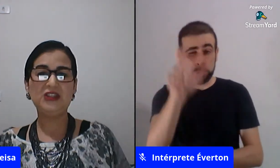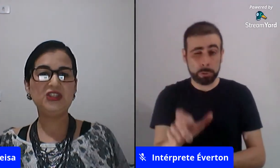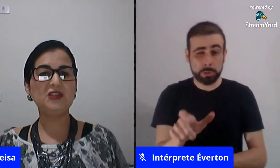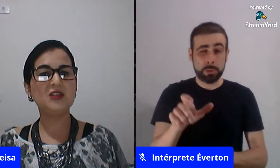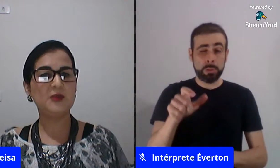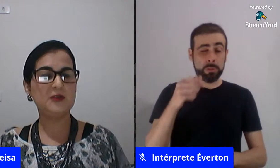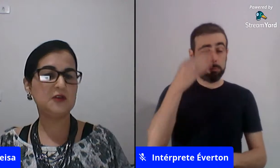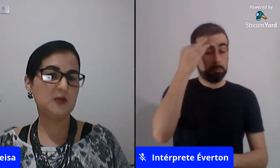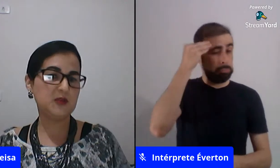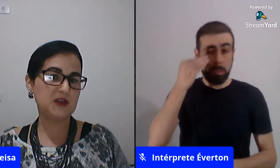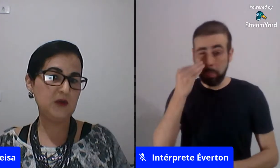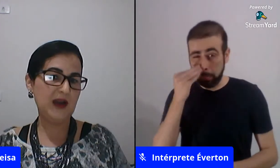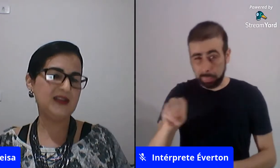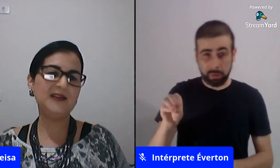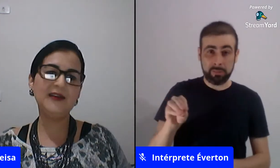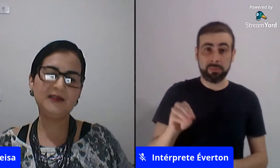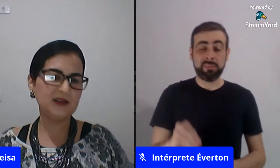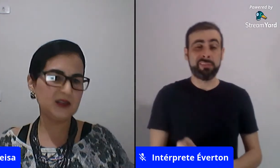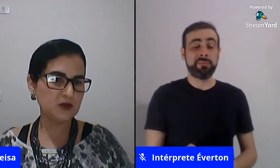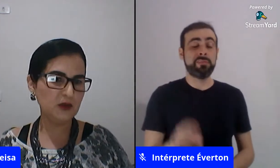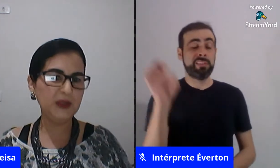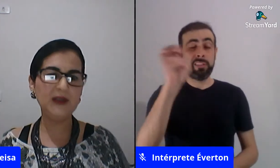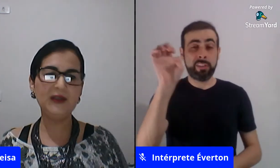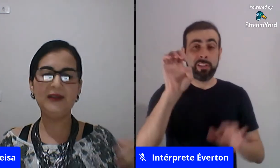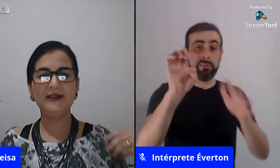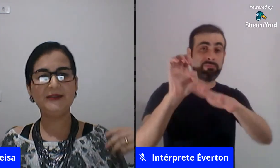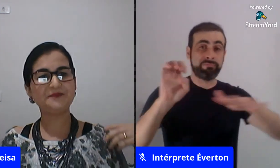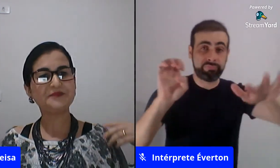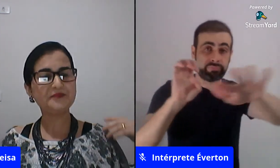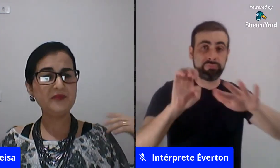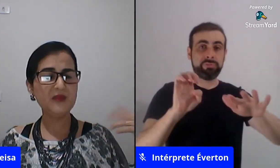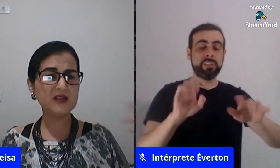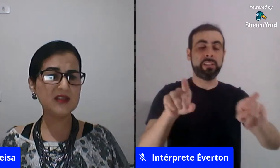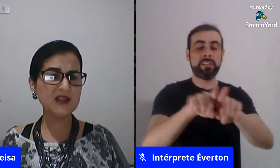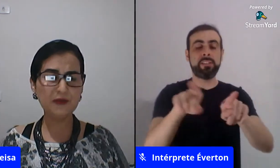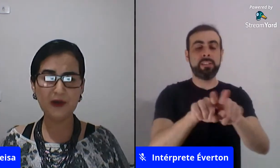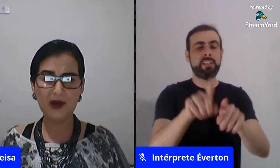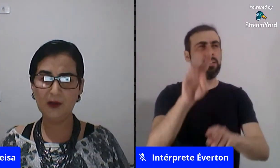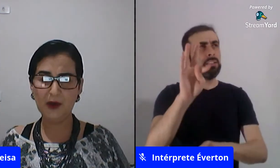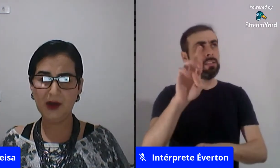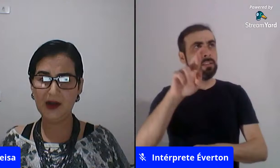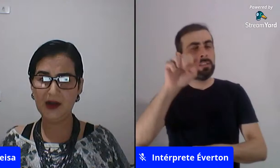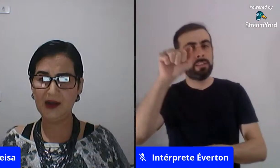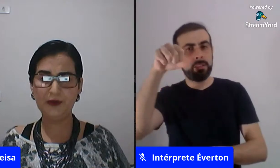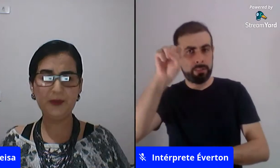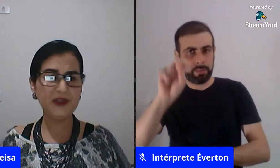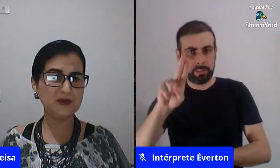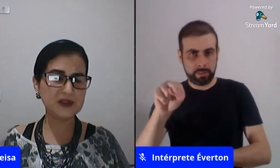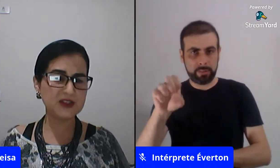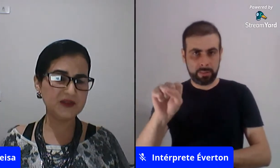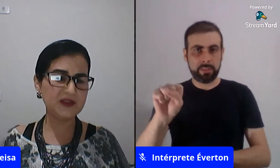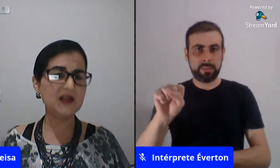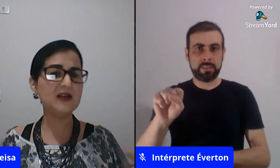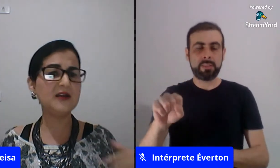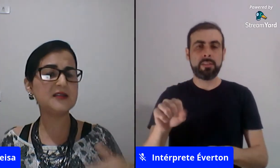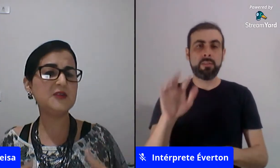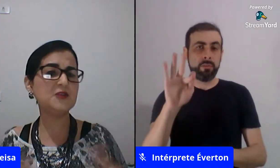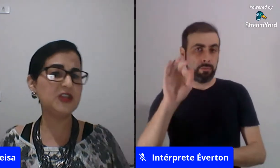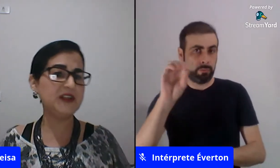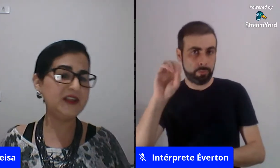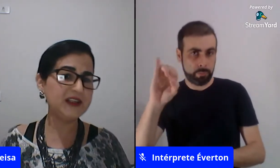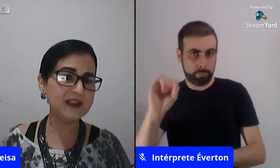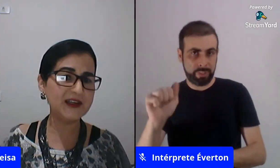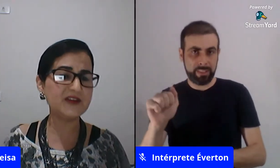dirigido às pessoas homossexuais aí daí tem transfobia que seria a fobia de trans